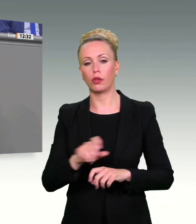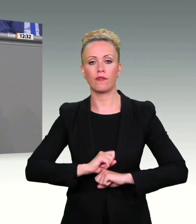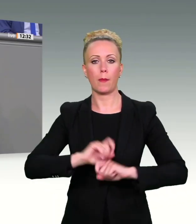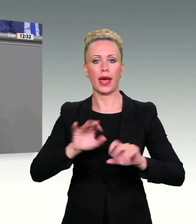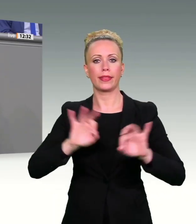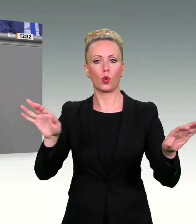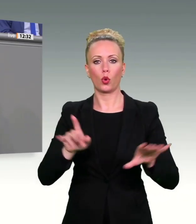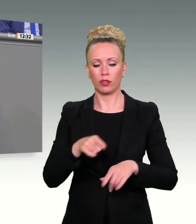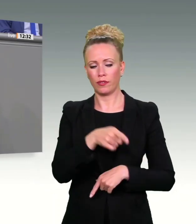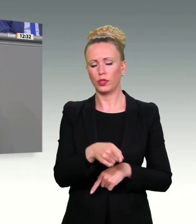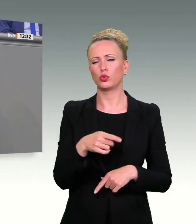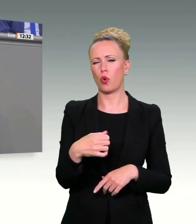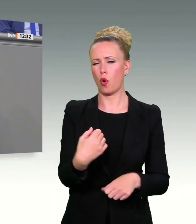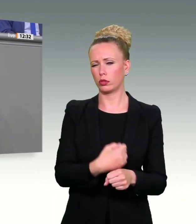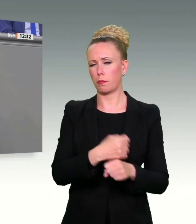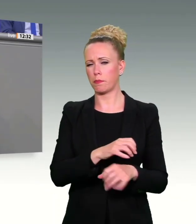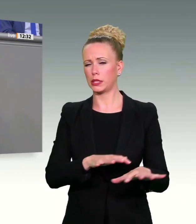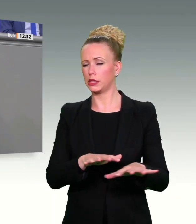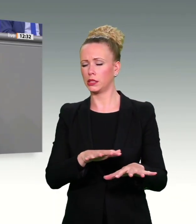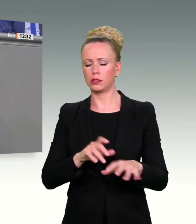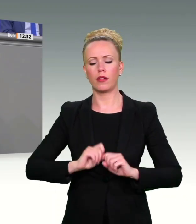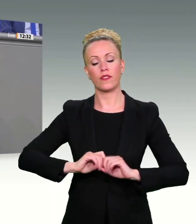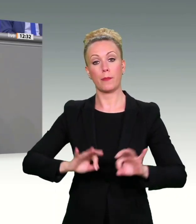zweifellos zur schweren Kriminalität dazu.